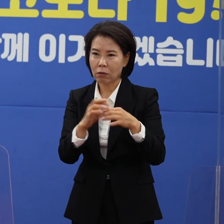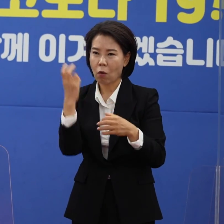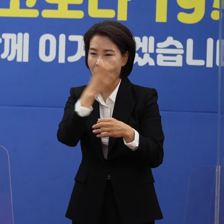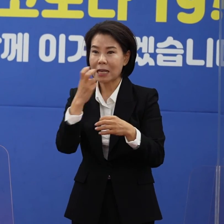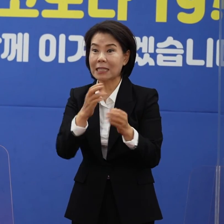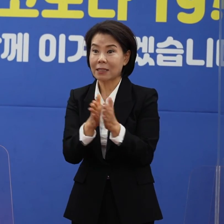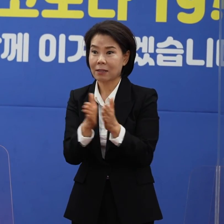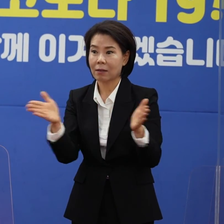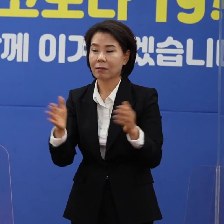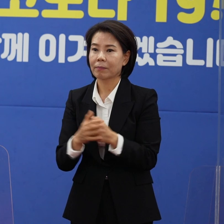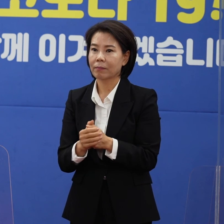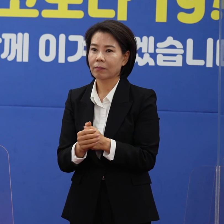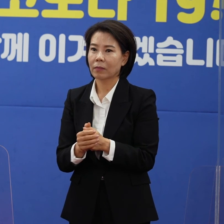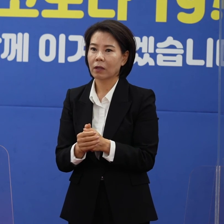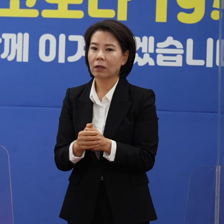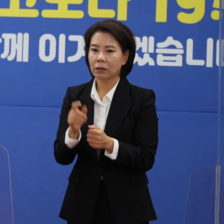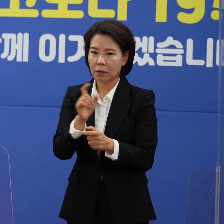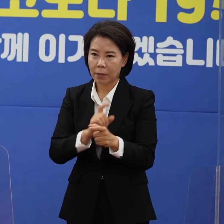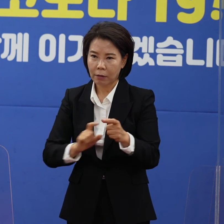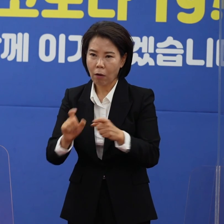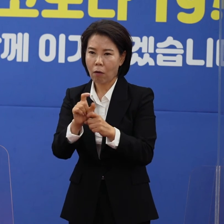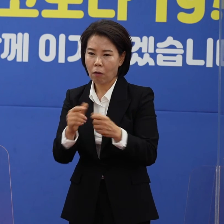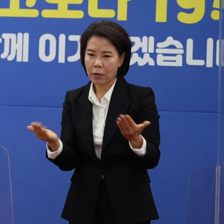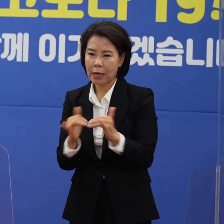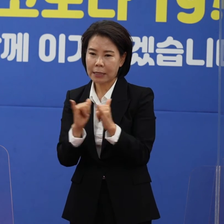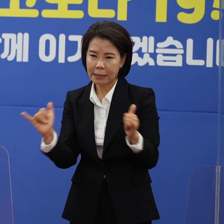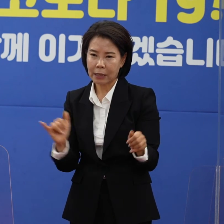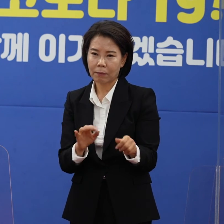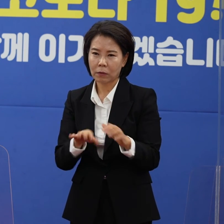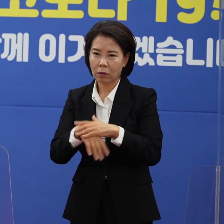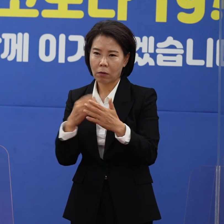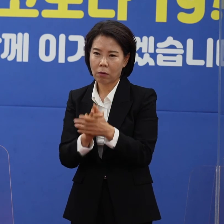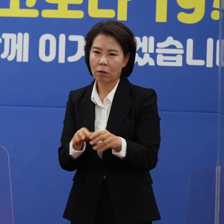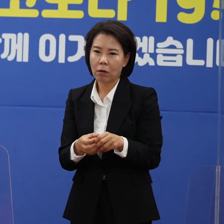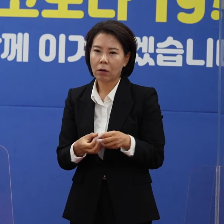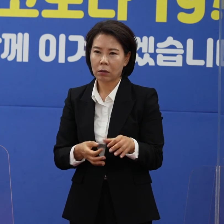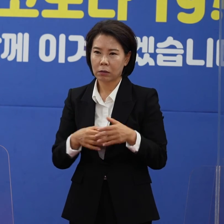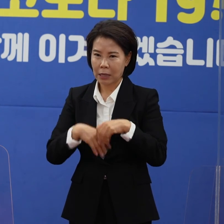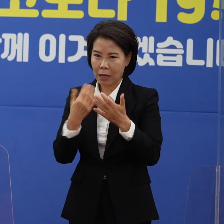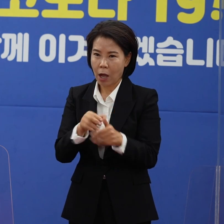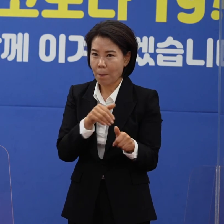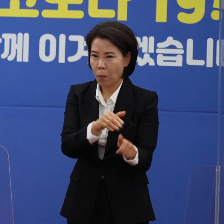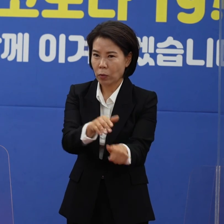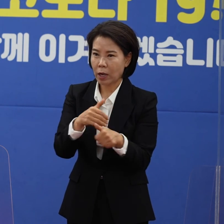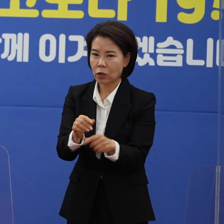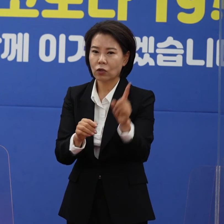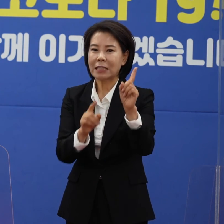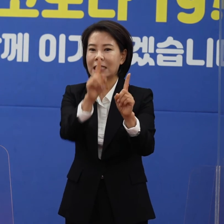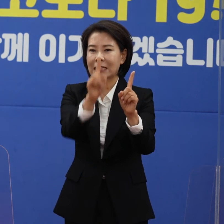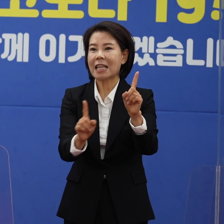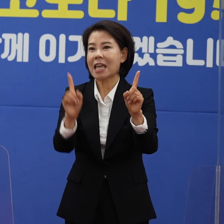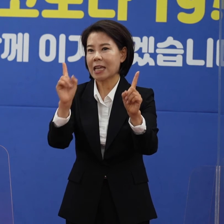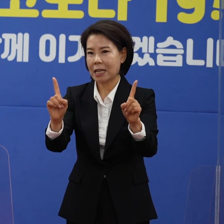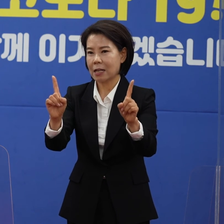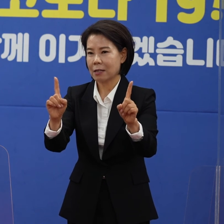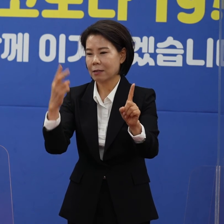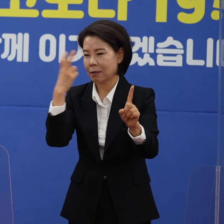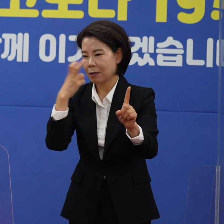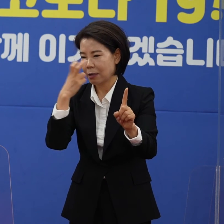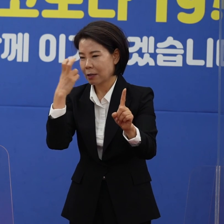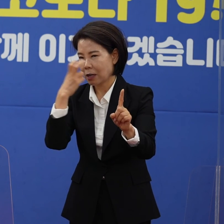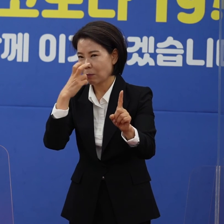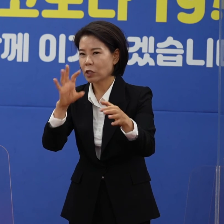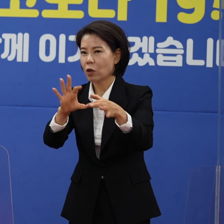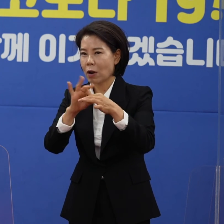있는데 인원을 더 투입해서 모던입독의 1대1 감시 발열 체크를 지금